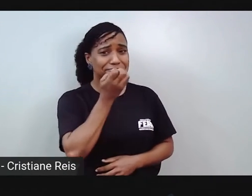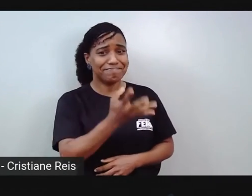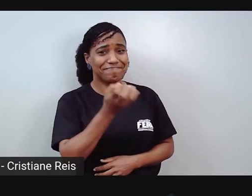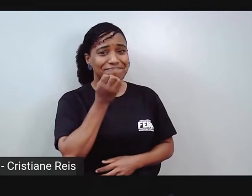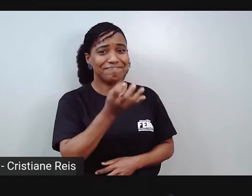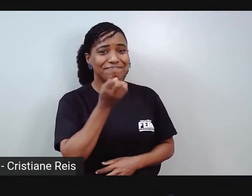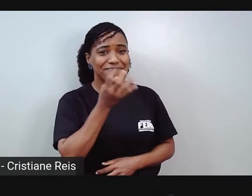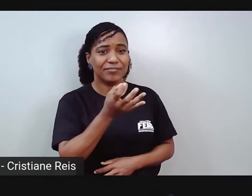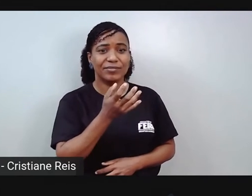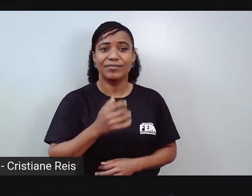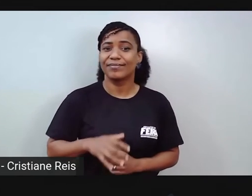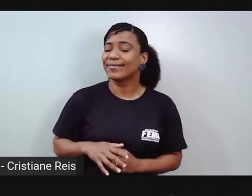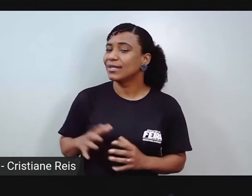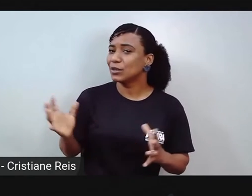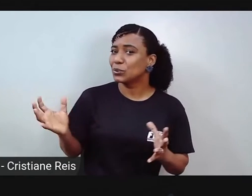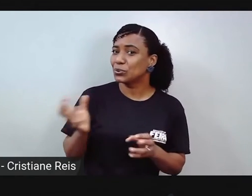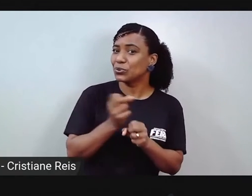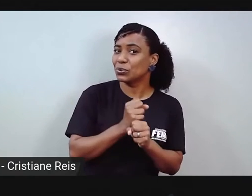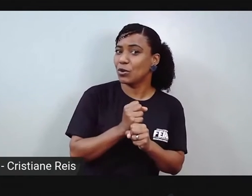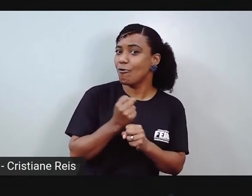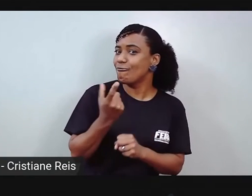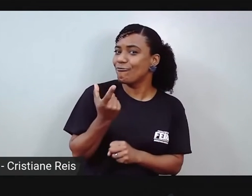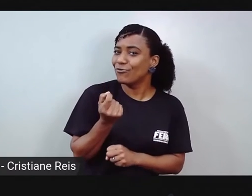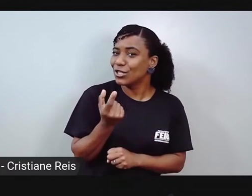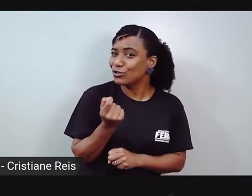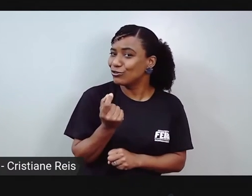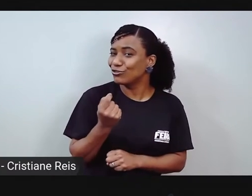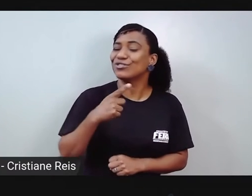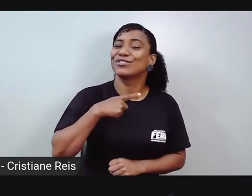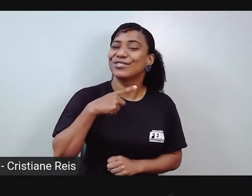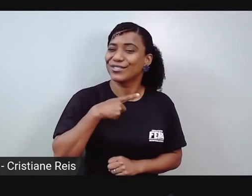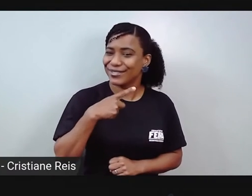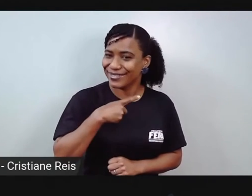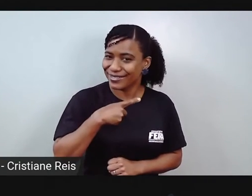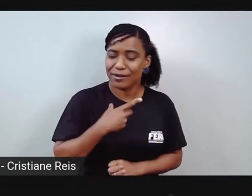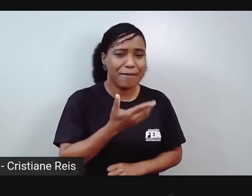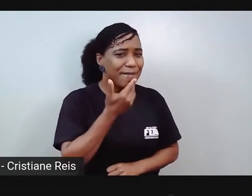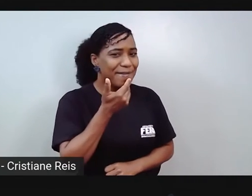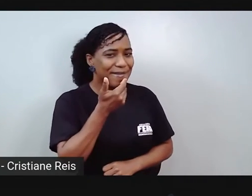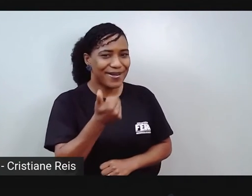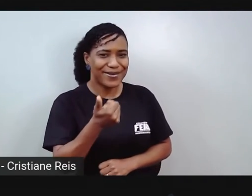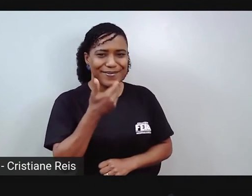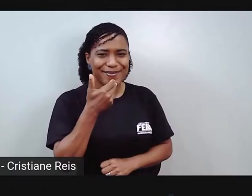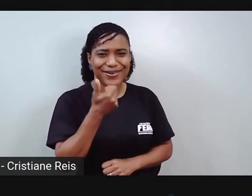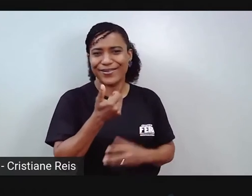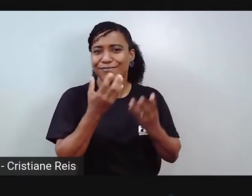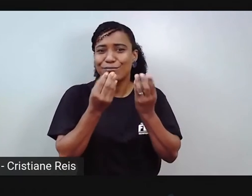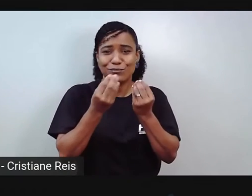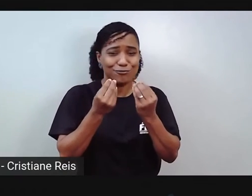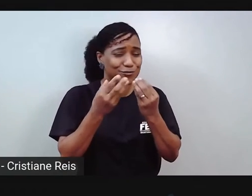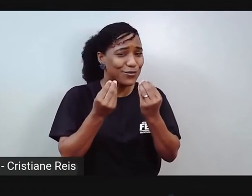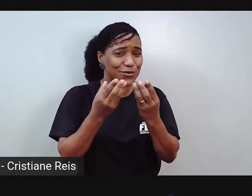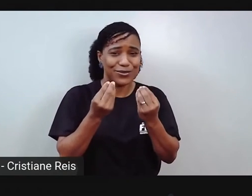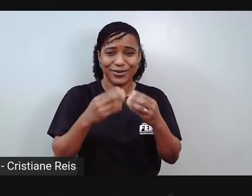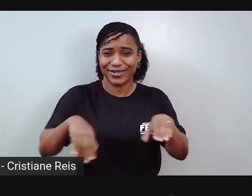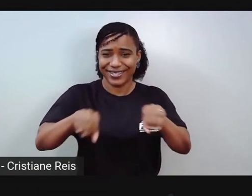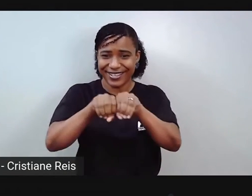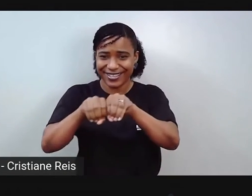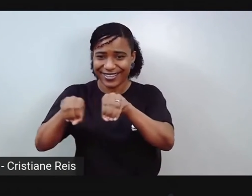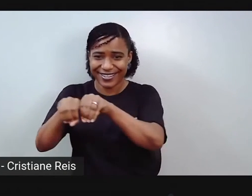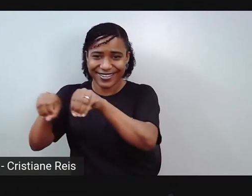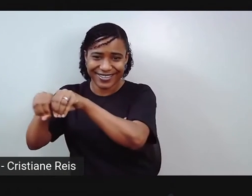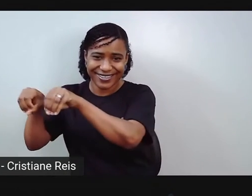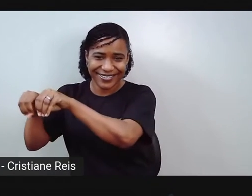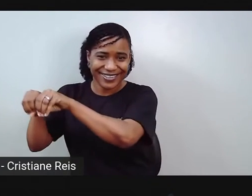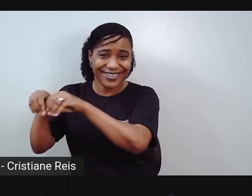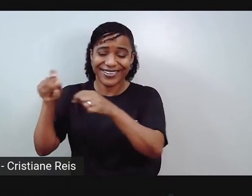Proelisa, mas eu consegui juntar vinte. Melhor ainda. Quanto mais rolinhos vocês tiverem, mais divertida, fica